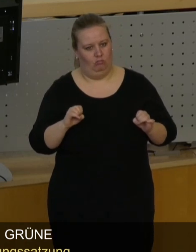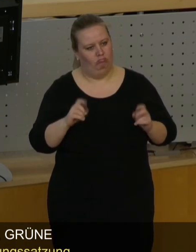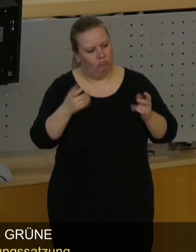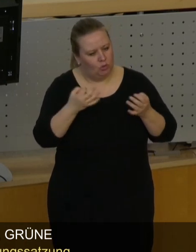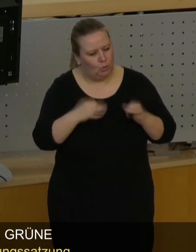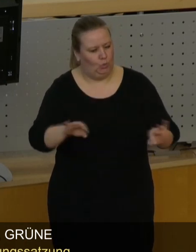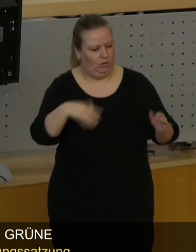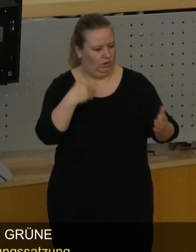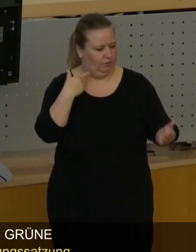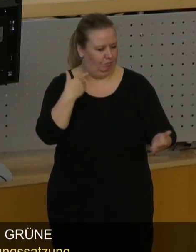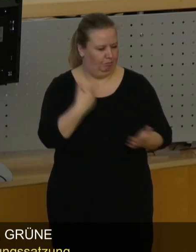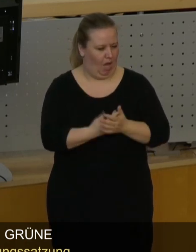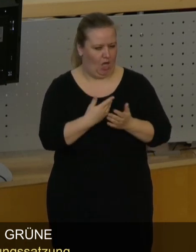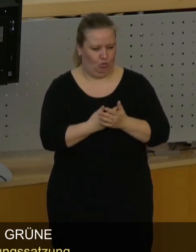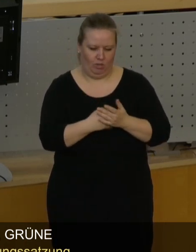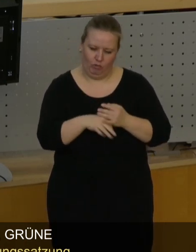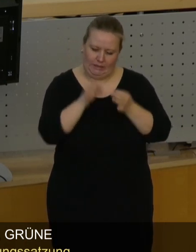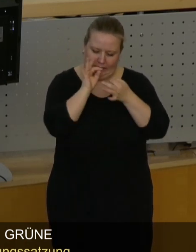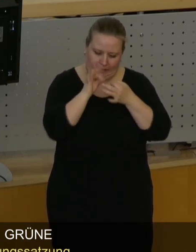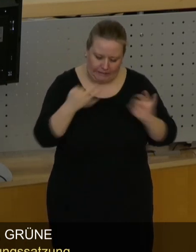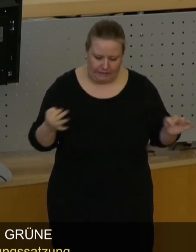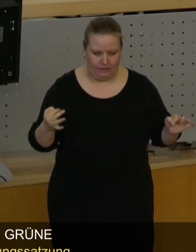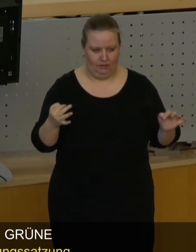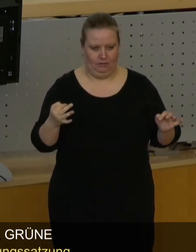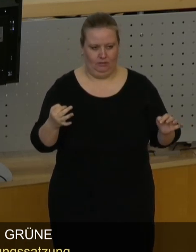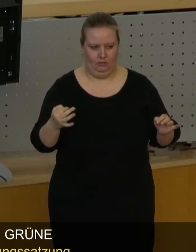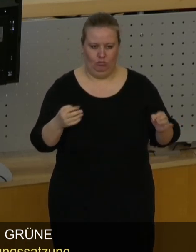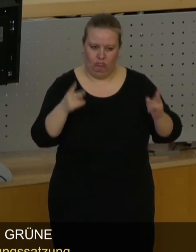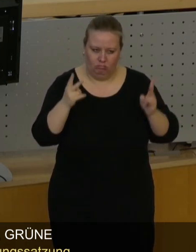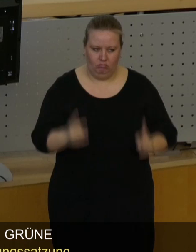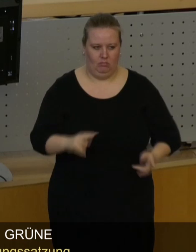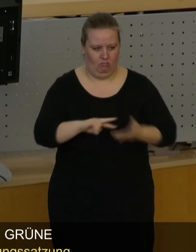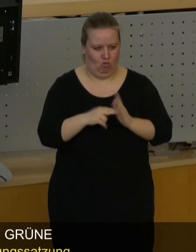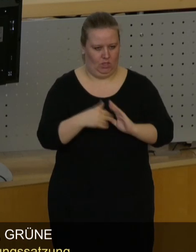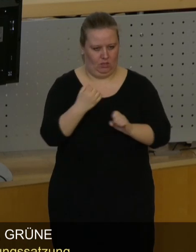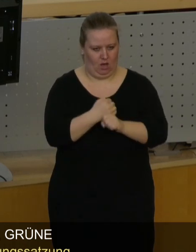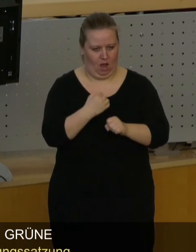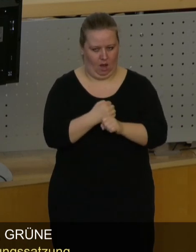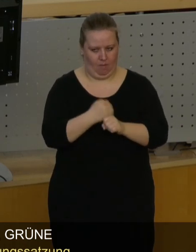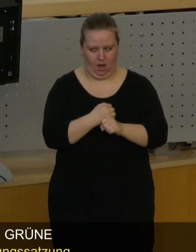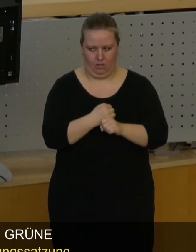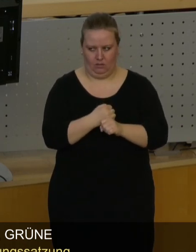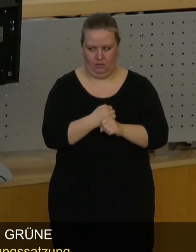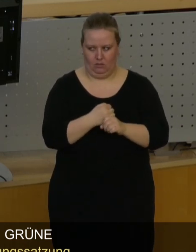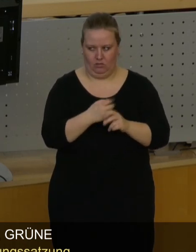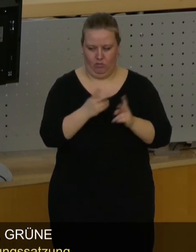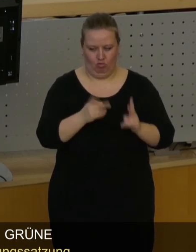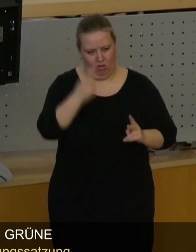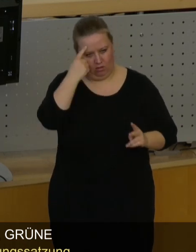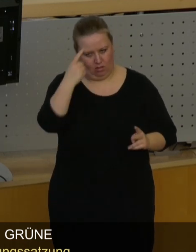Musterbeispiel für gründliche und auch ernsthafte politische Arbeit dieses Stadtrates